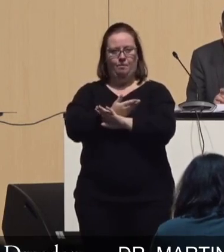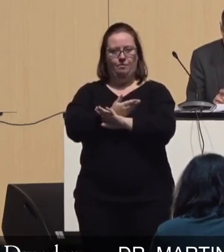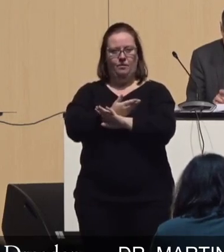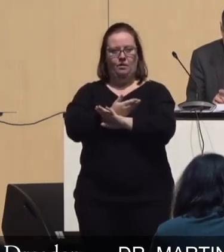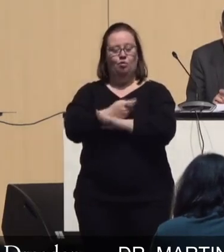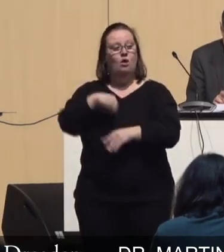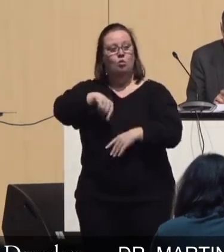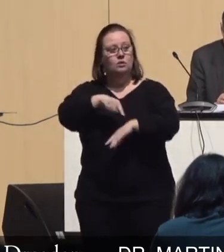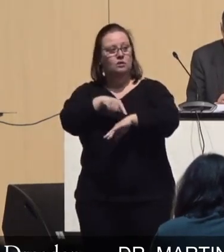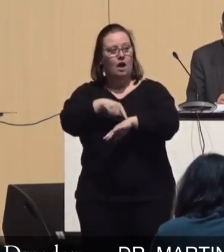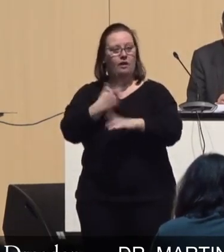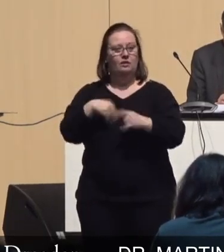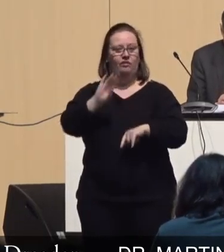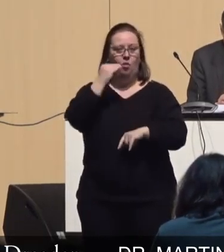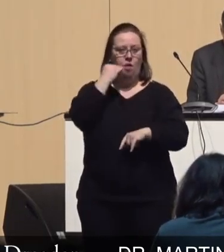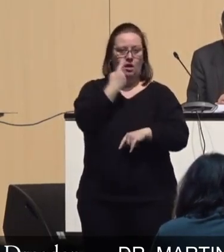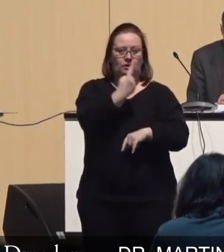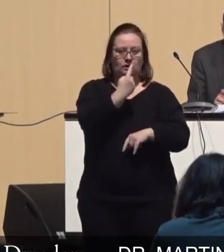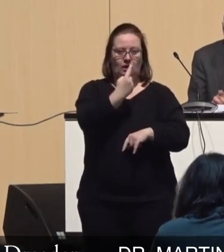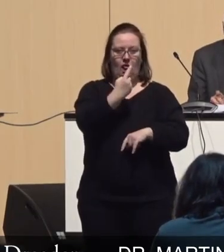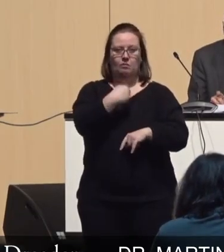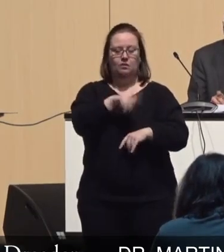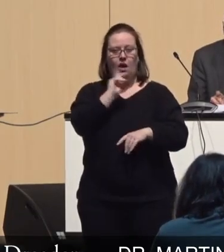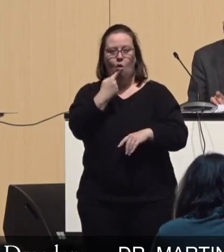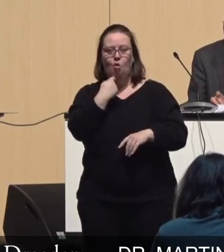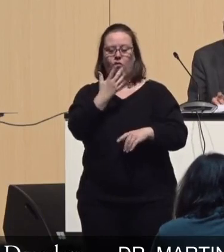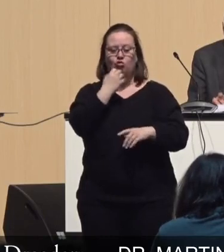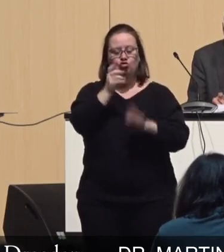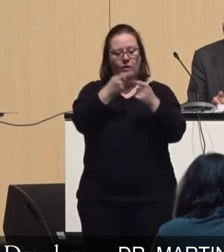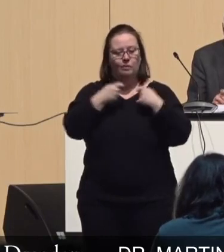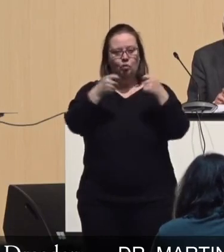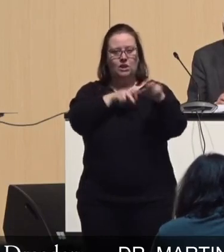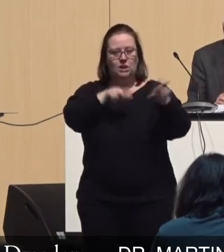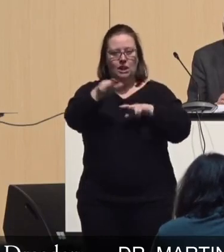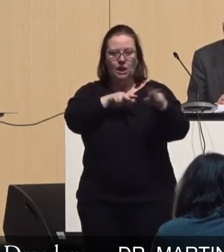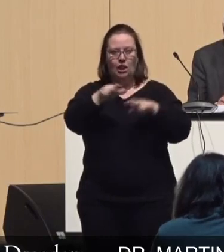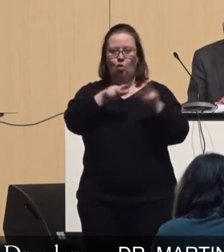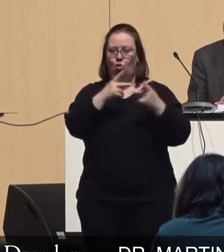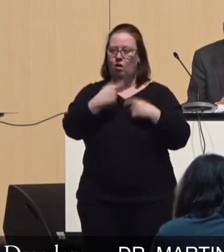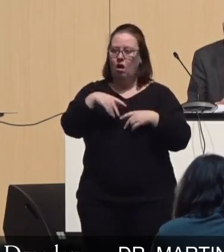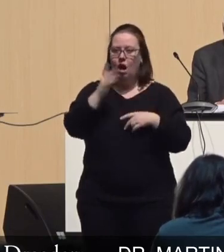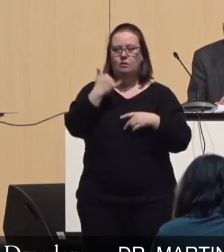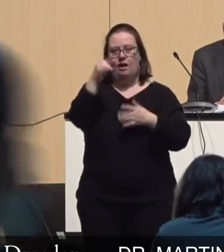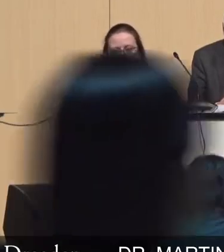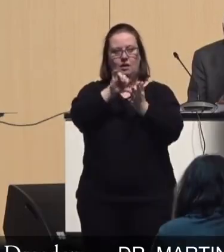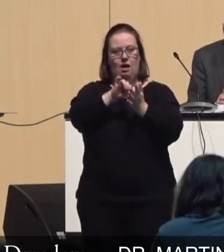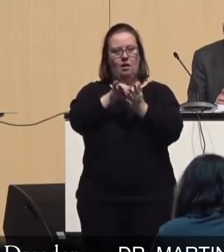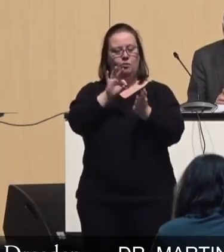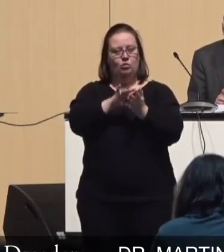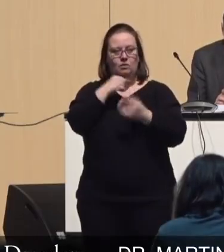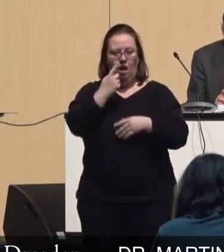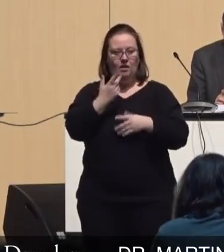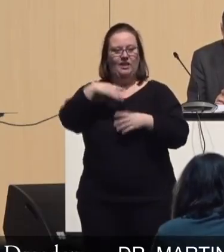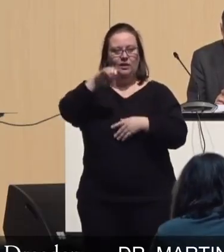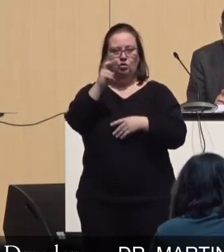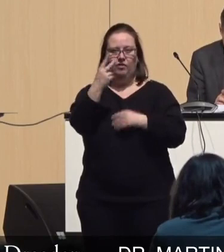Wir leben in Zeiten, wo Frau Merkel, unsere Bundeskanzlerin und unsere Bundesregierung als einen zentralen Punkt der Politik sagt